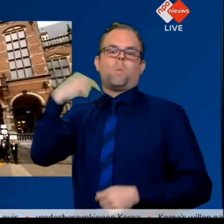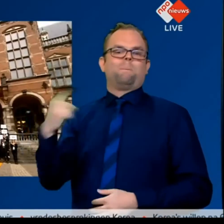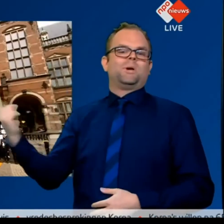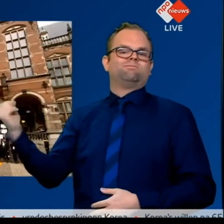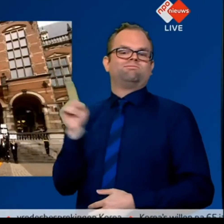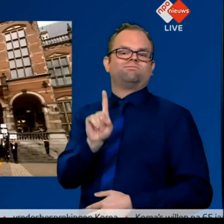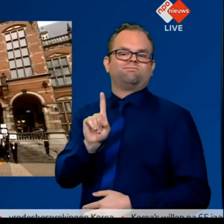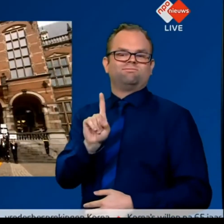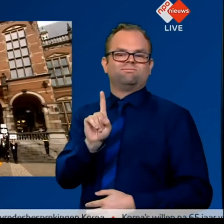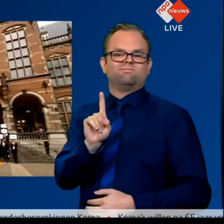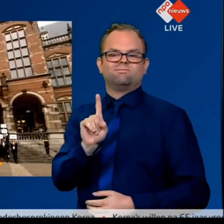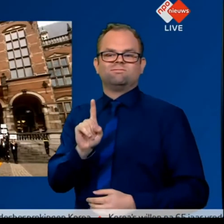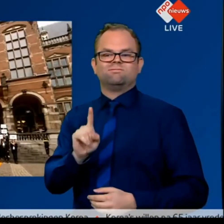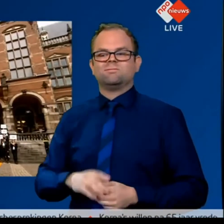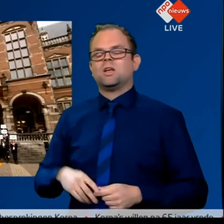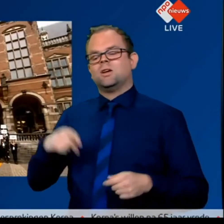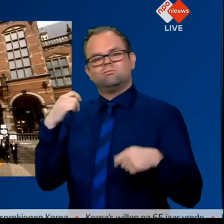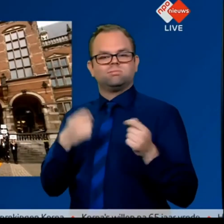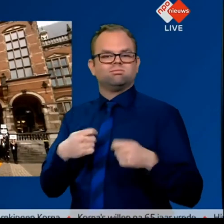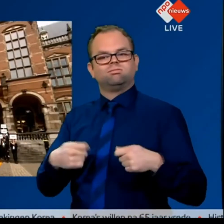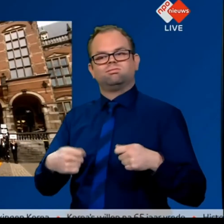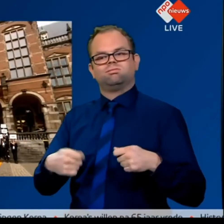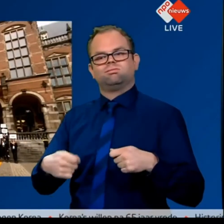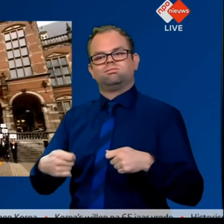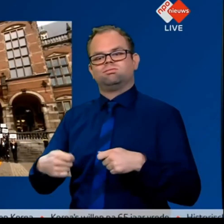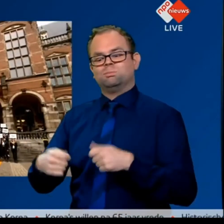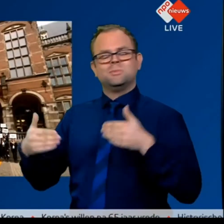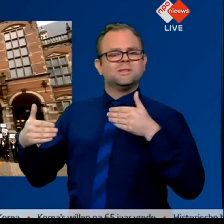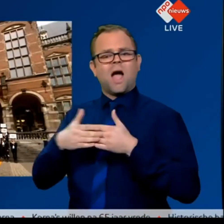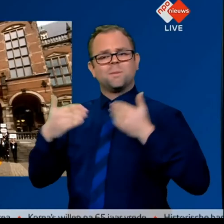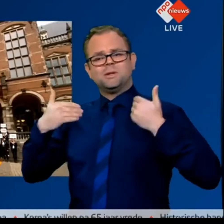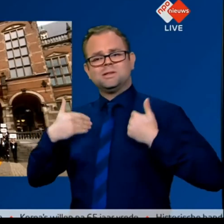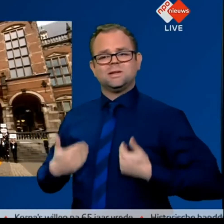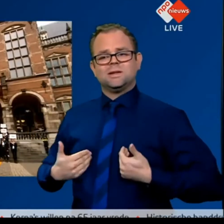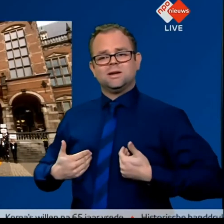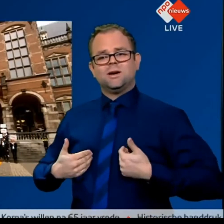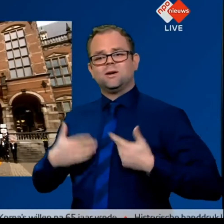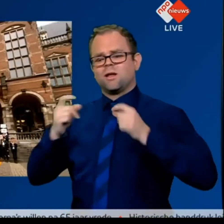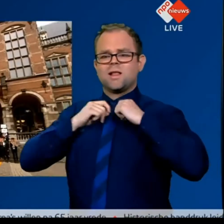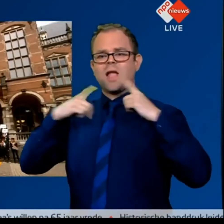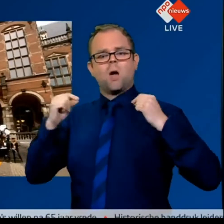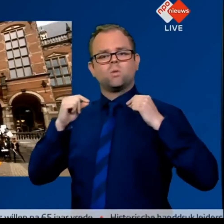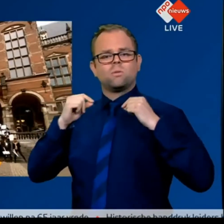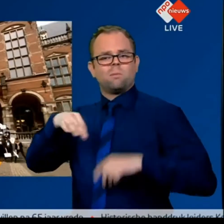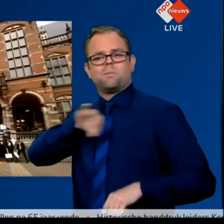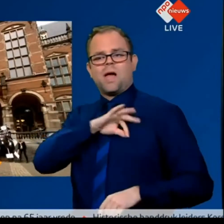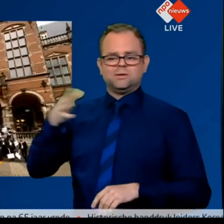Dames en heren, ik presenteer u Nobelprijswinnaar Ben Veeringa en zijn team.